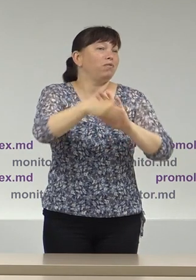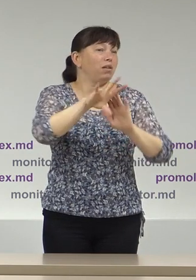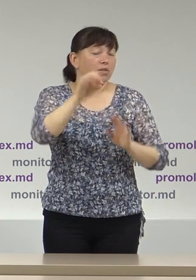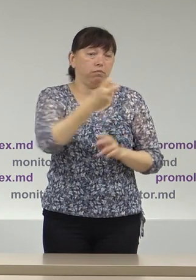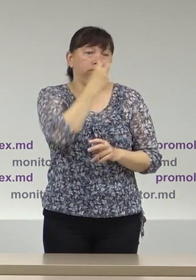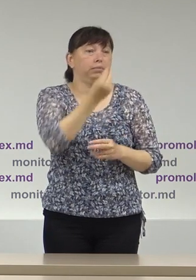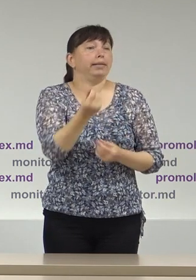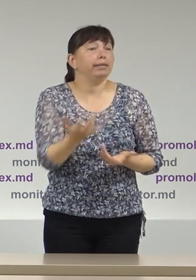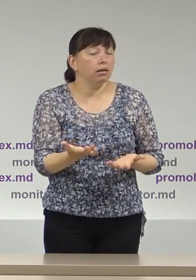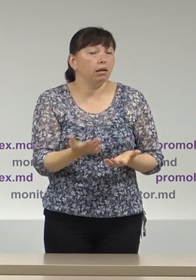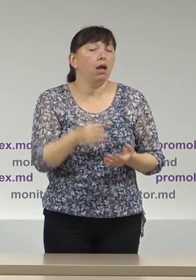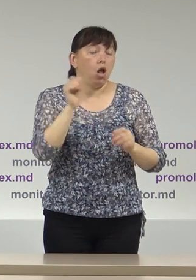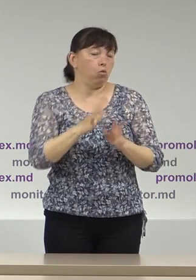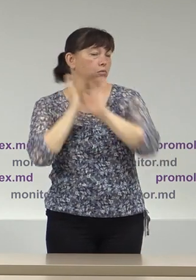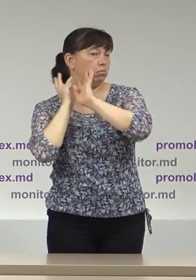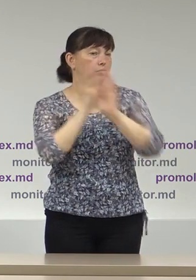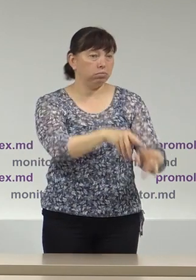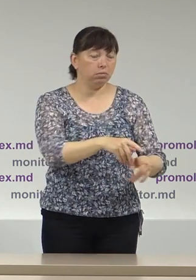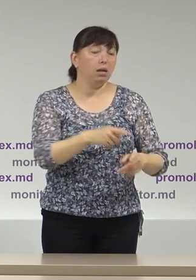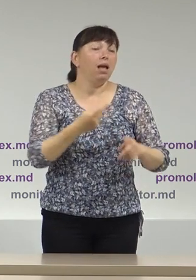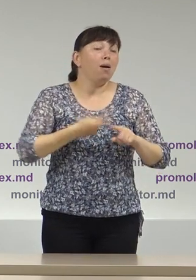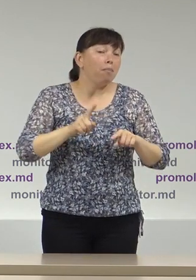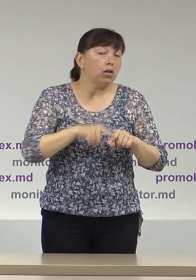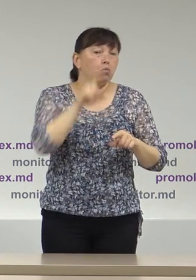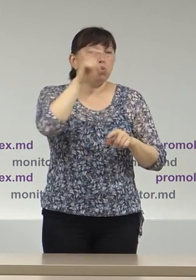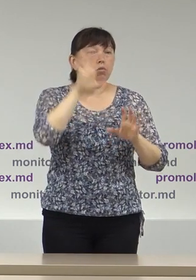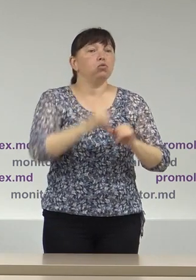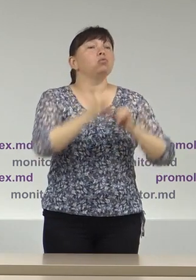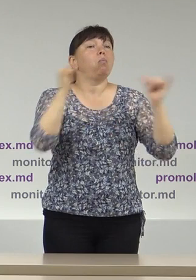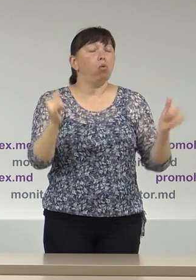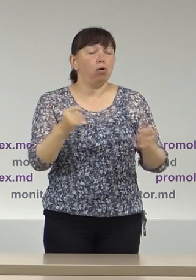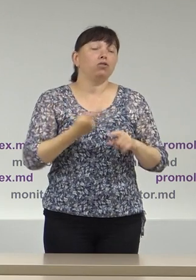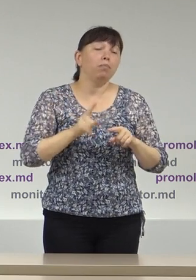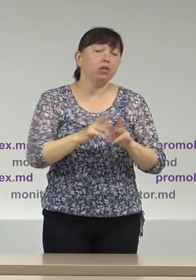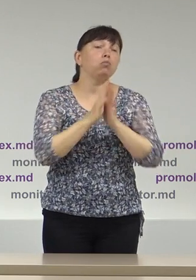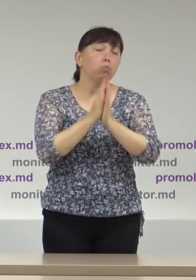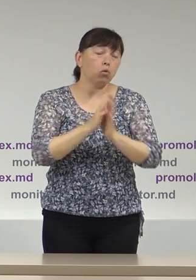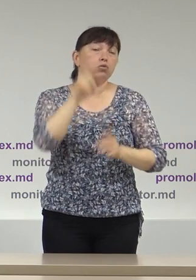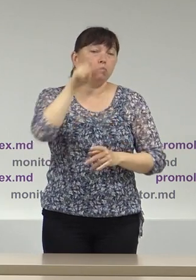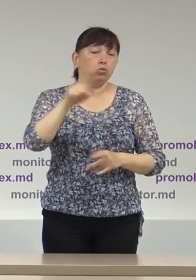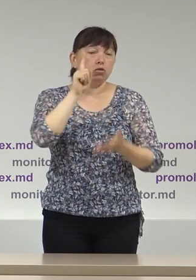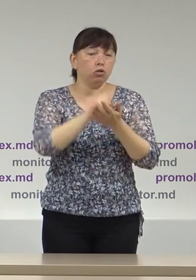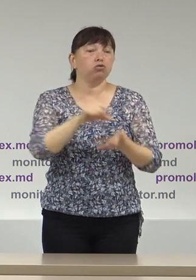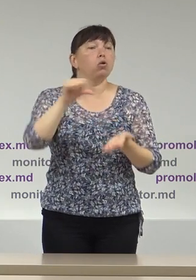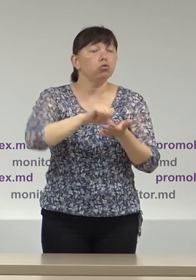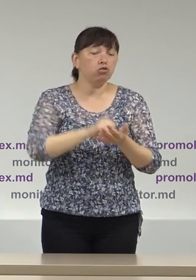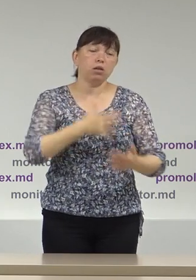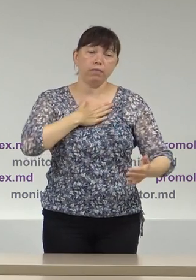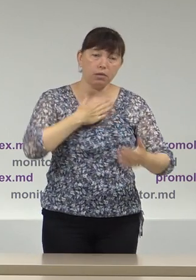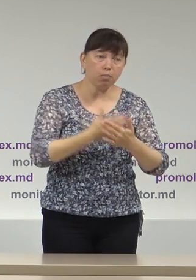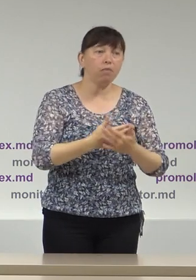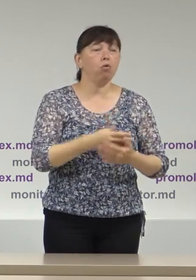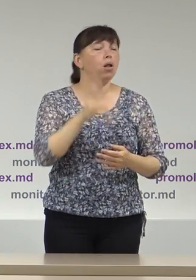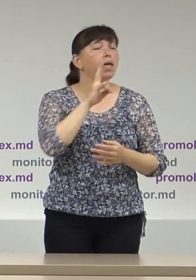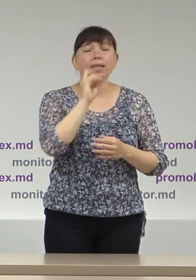despre o participare în condiții în care cetățenii sunt informați, participă binevol la scrutin, nefiind